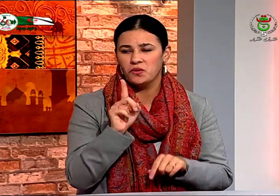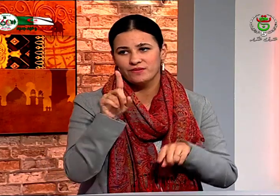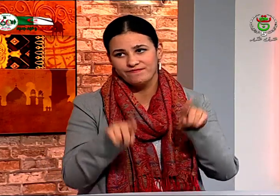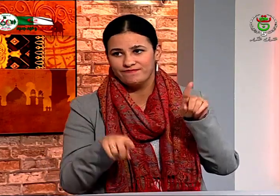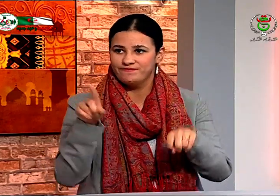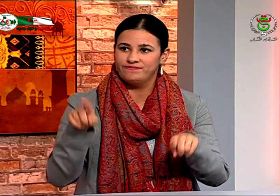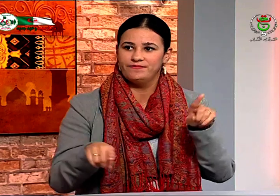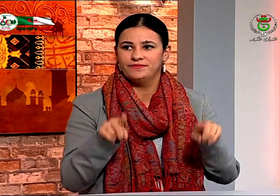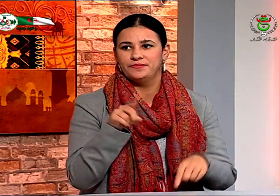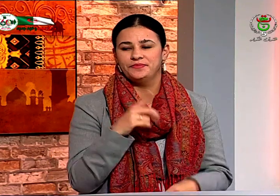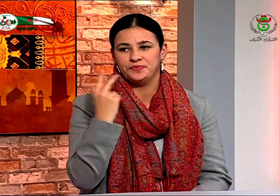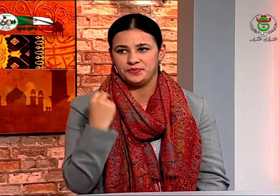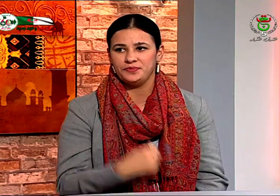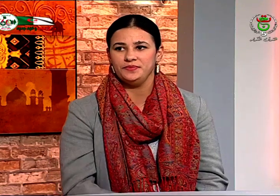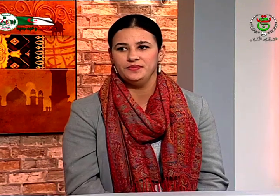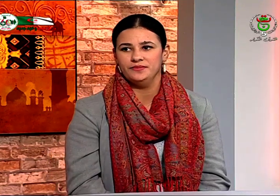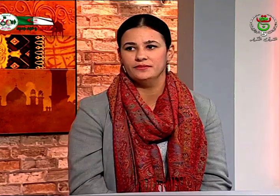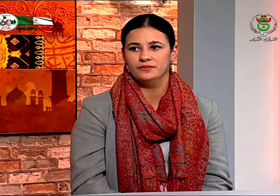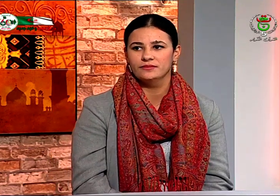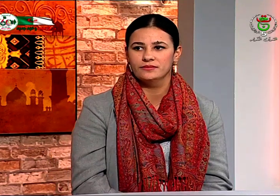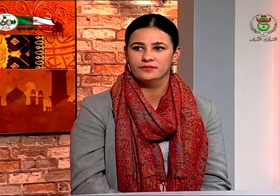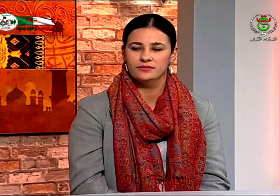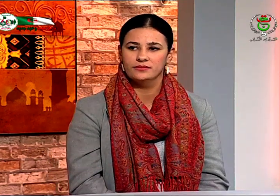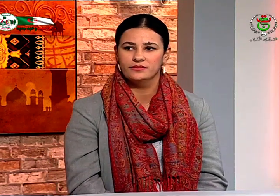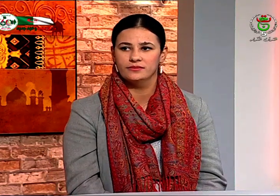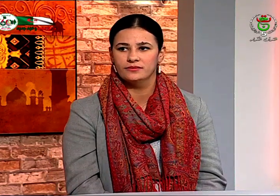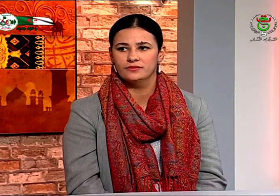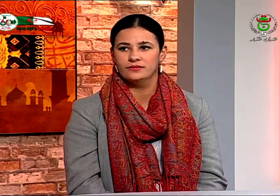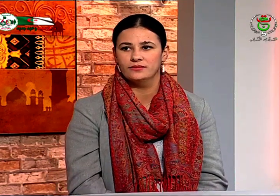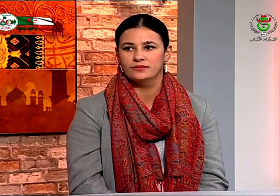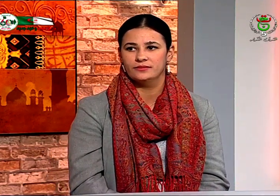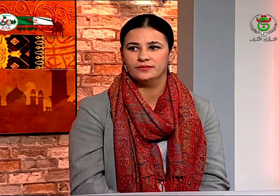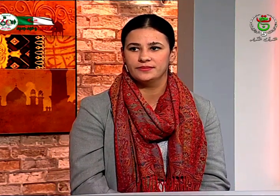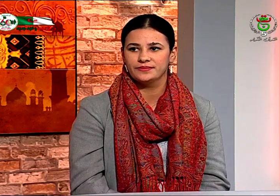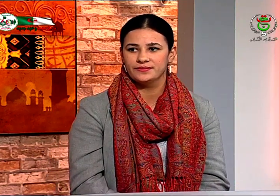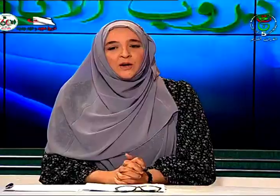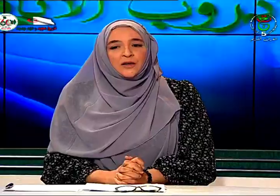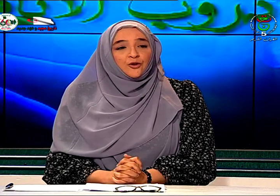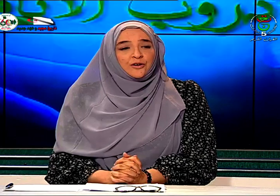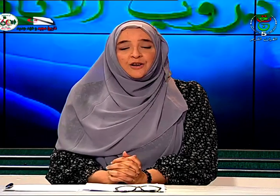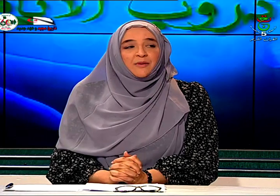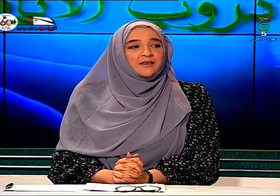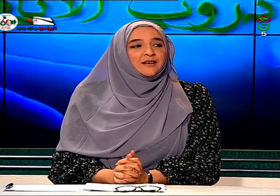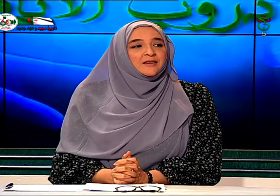يعني كنت أعيش حالة عادية ولم أشعر أبدا أنني